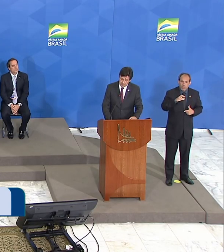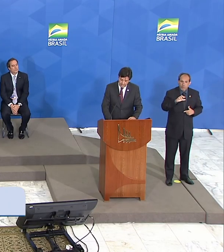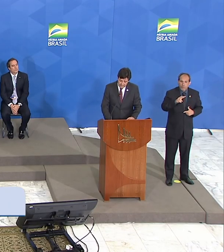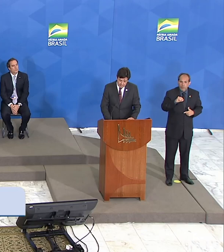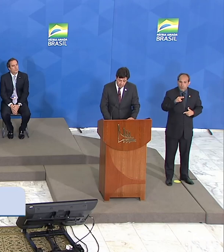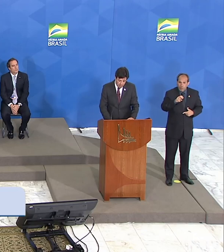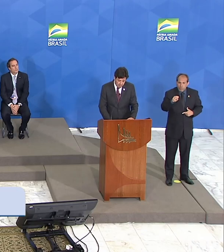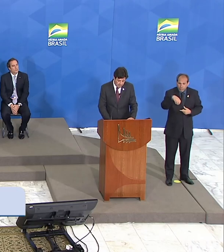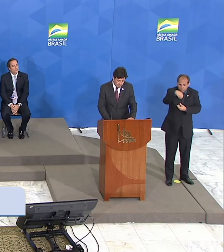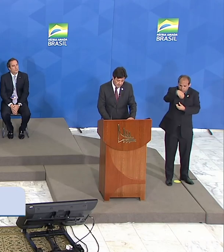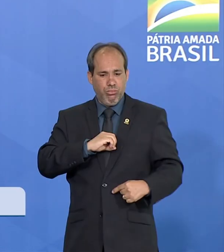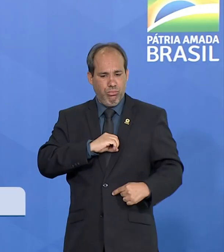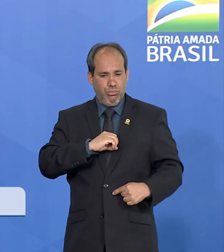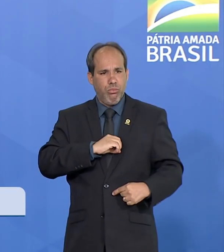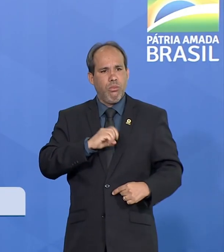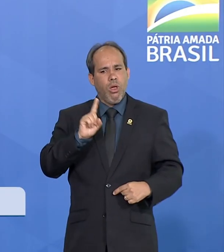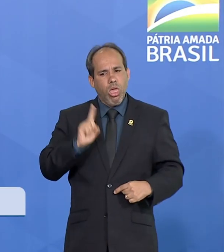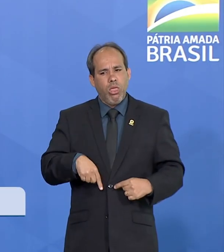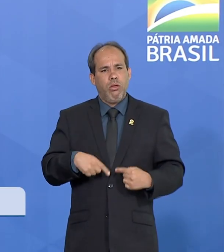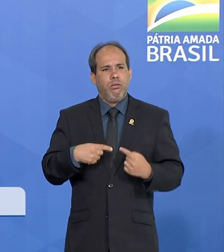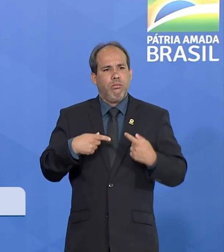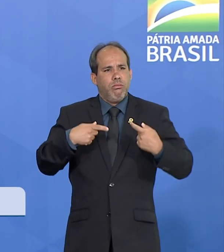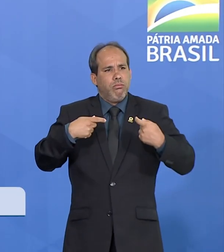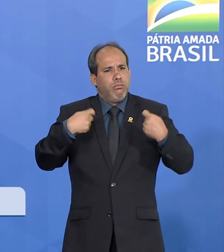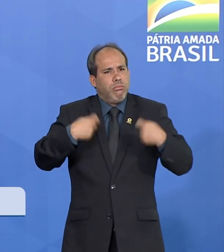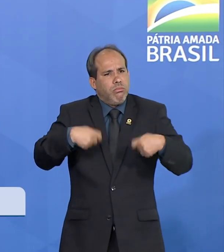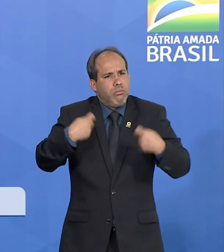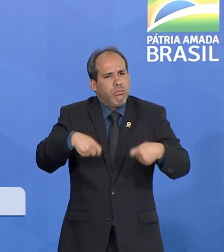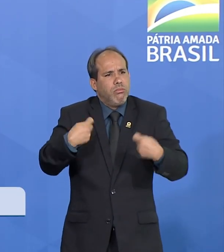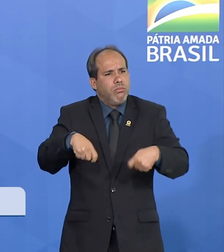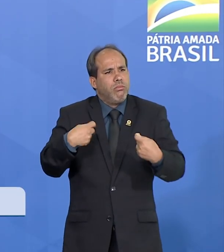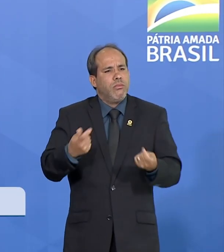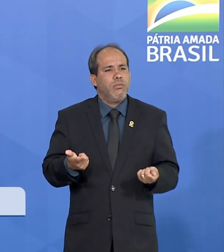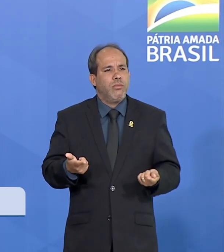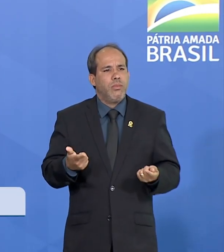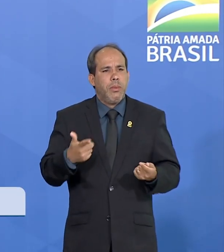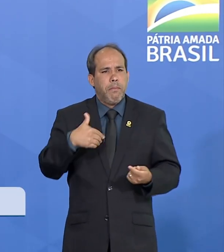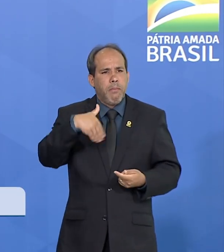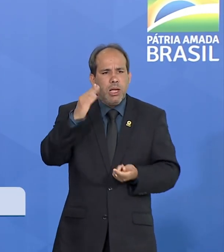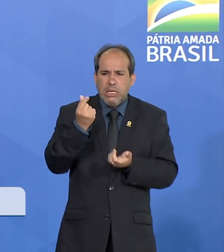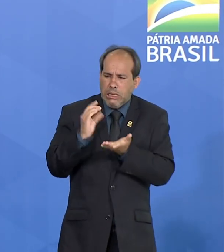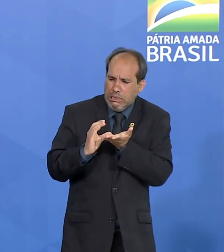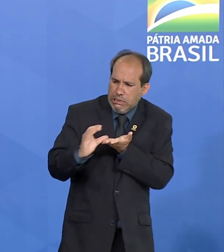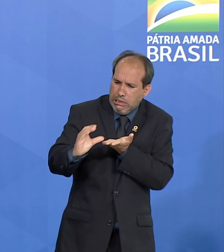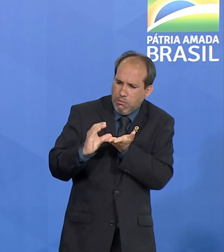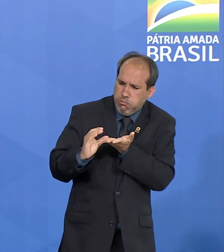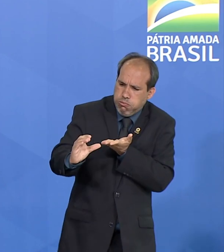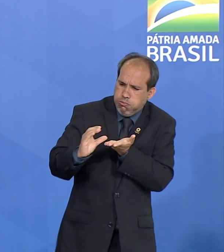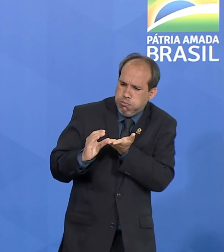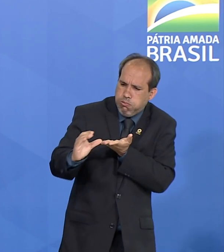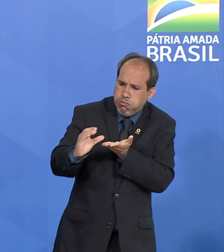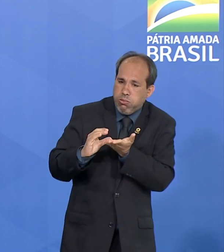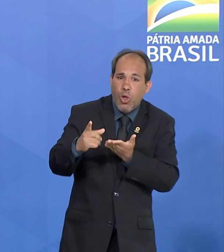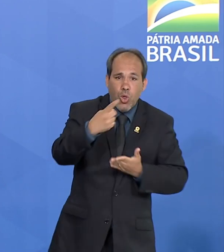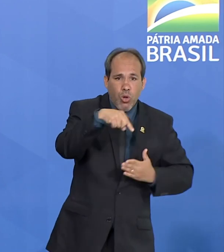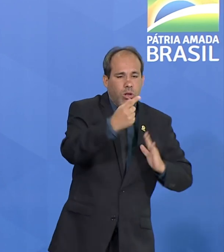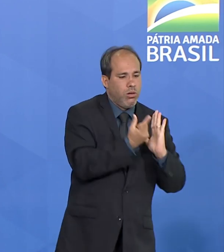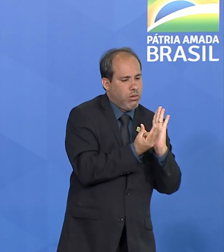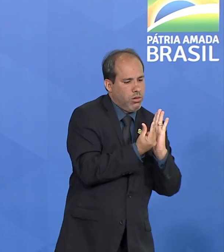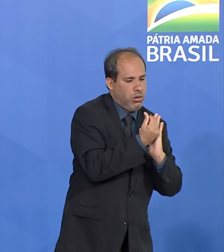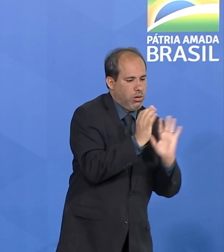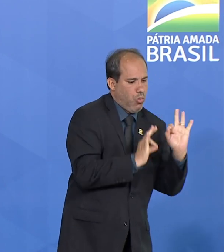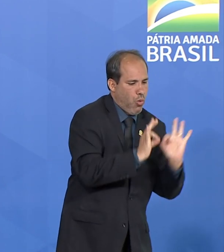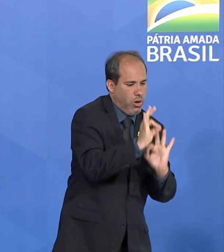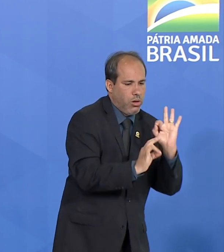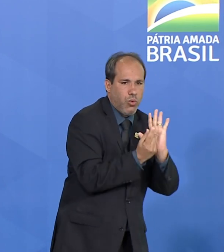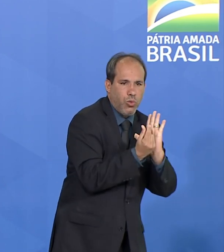inúmeras obras e que precisam de mais recursos que nós estamos trabalhando no orçamento desse